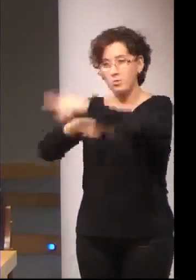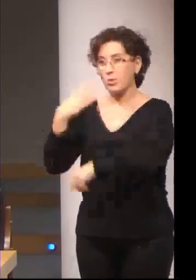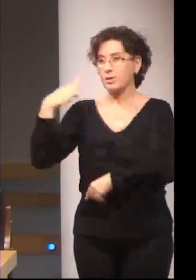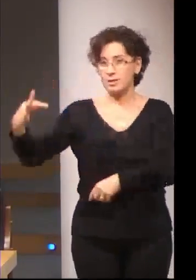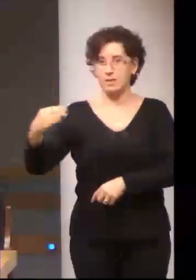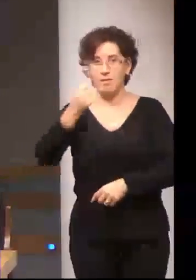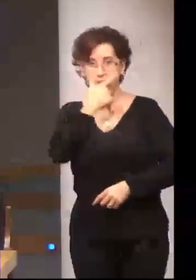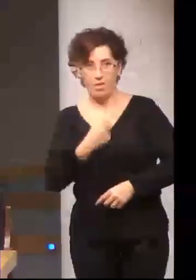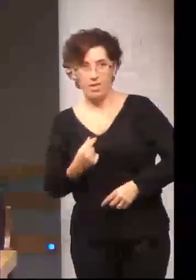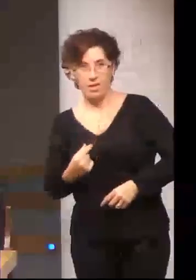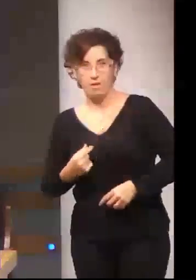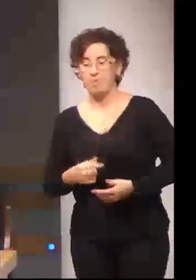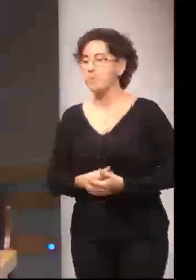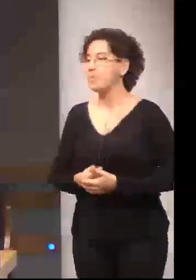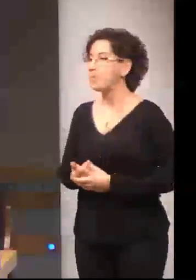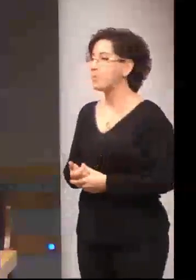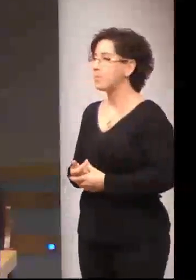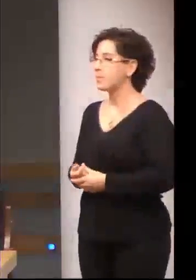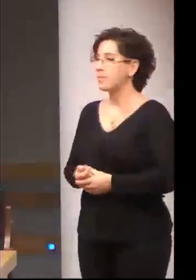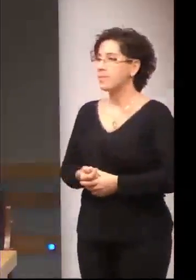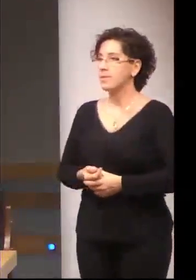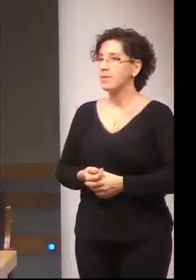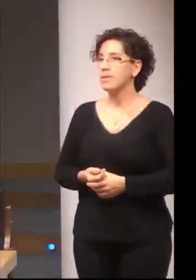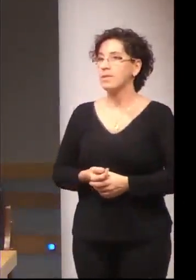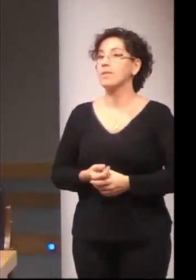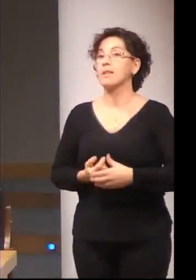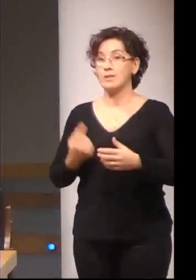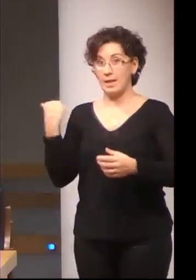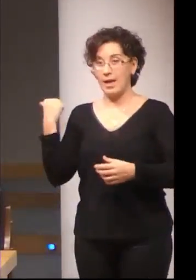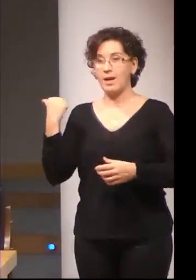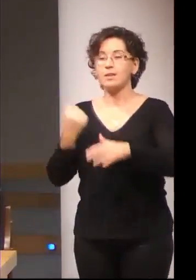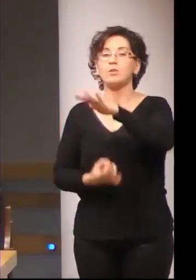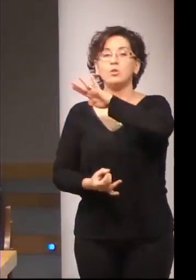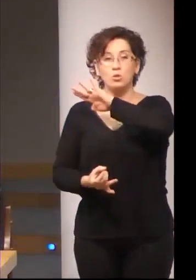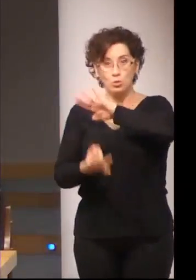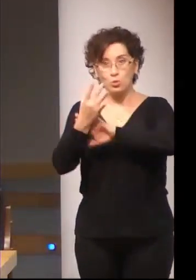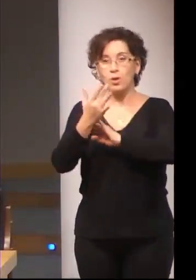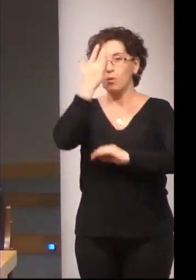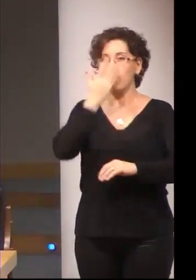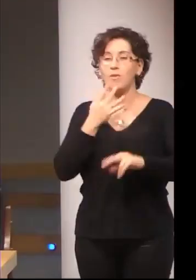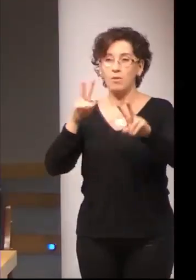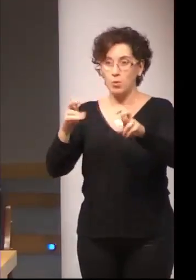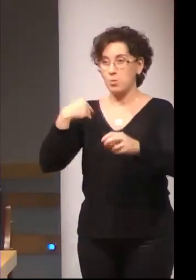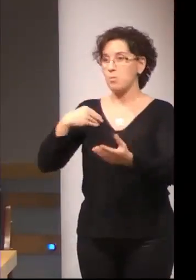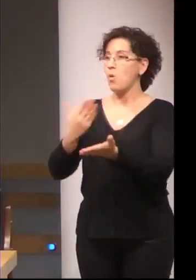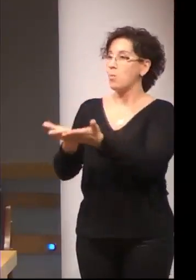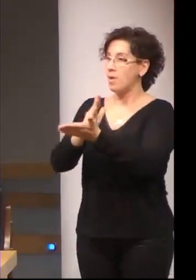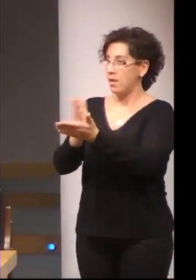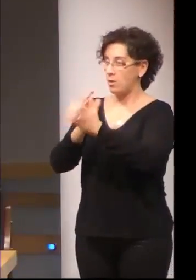en general y ahí es donde aparece el nuevo profesional el mediador comunicativo con 15